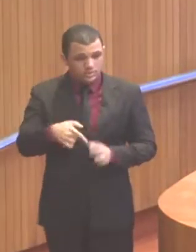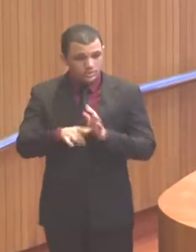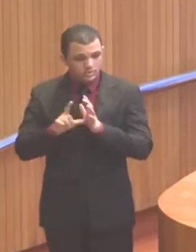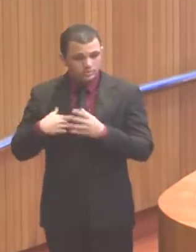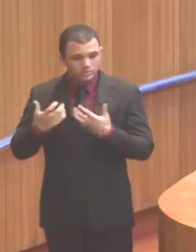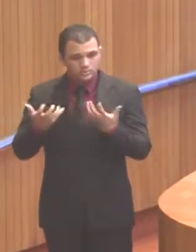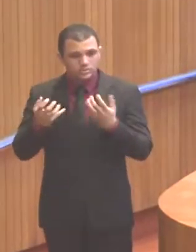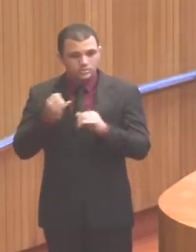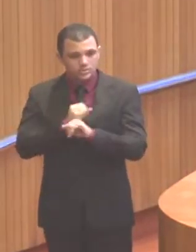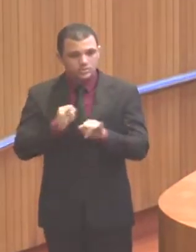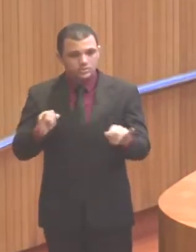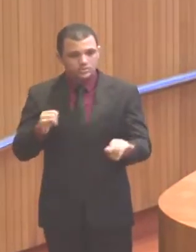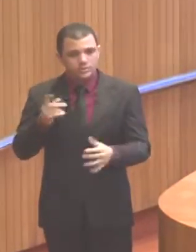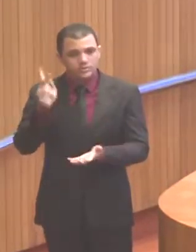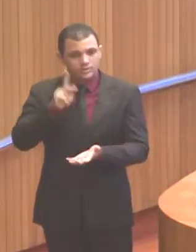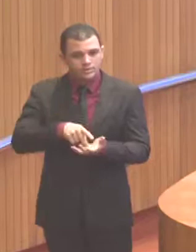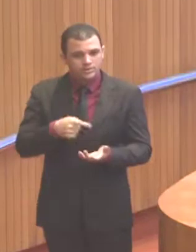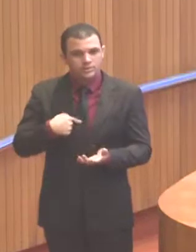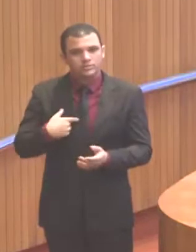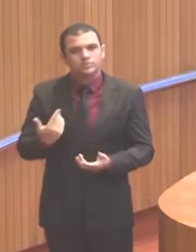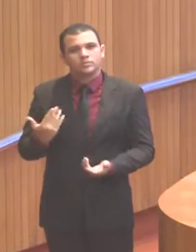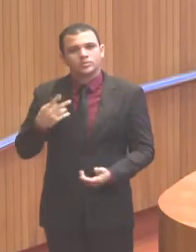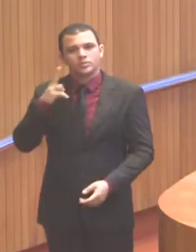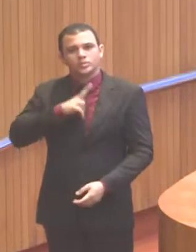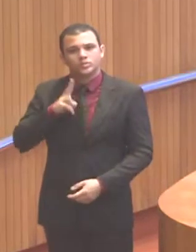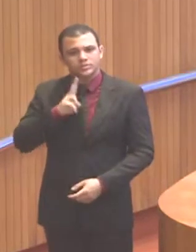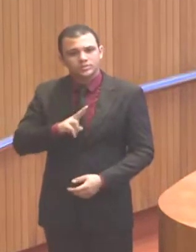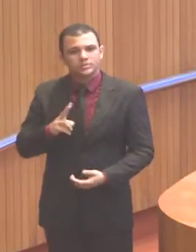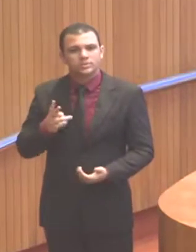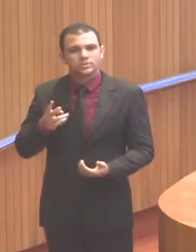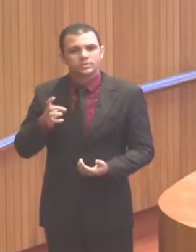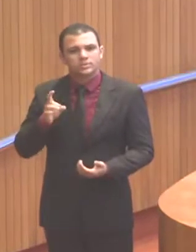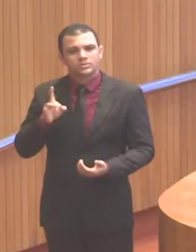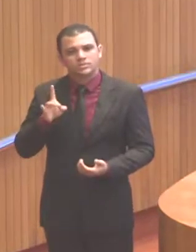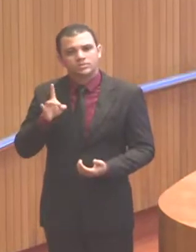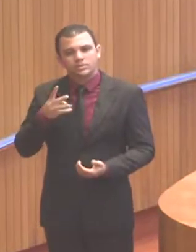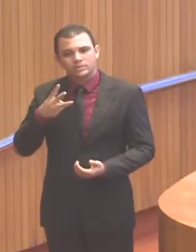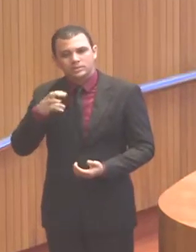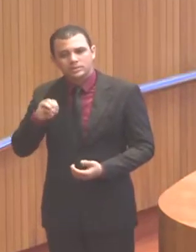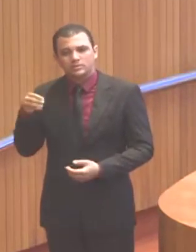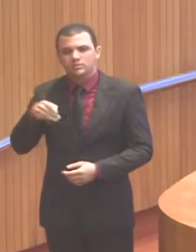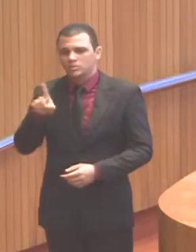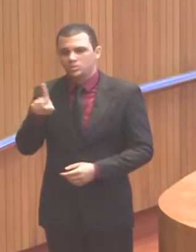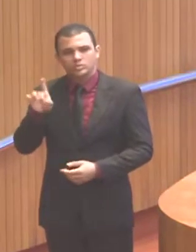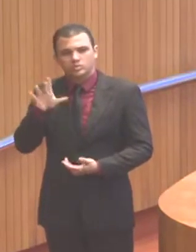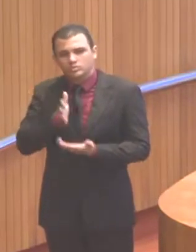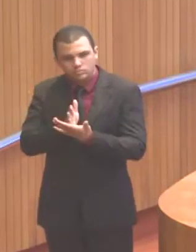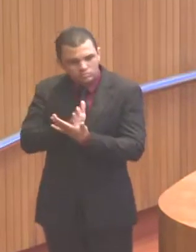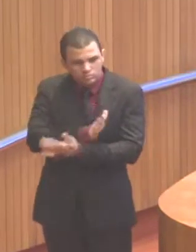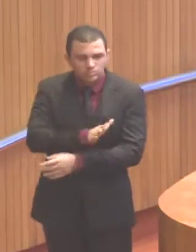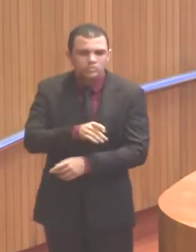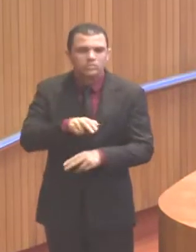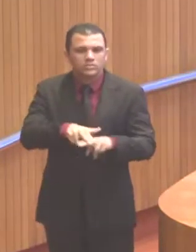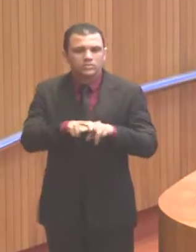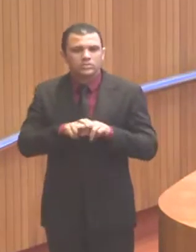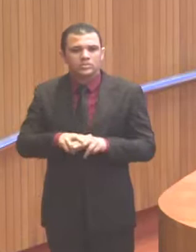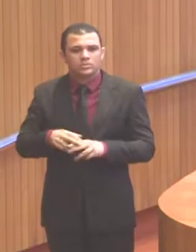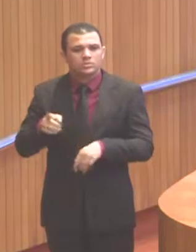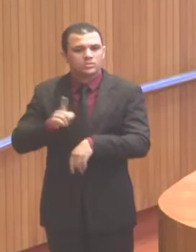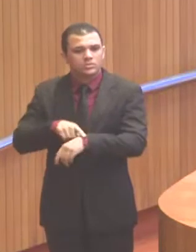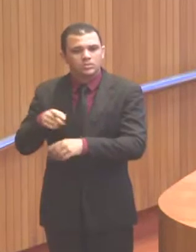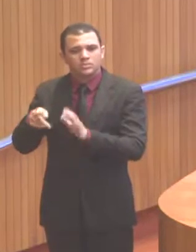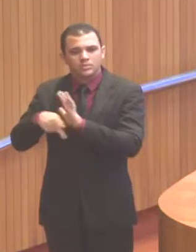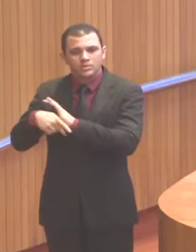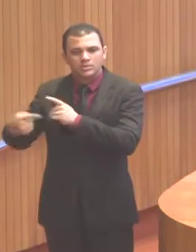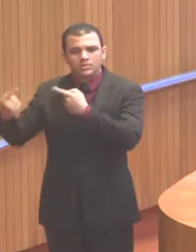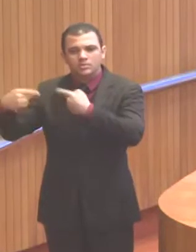falar que, na verdade, não vou utilizar, vou utilizar apenas uma parte desse tempo, considerando o tempo da oposição, que é